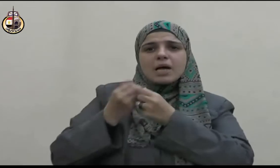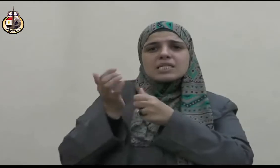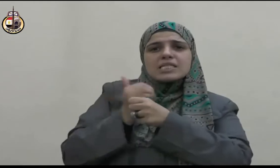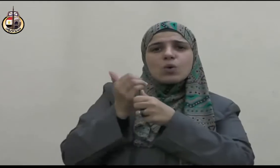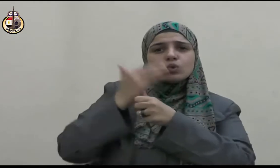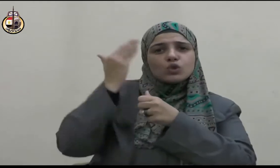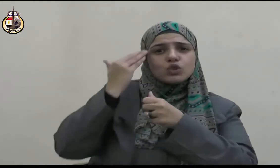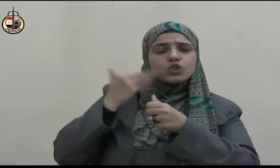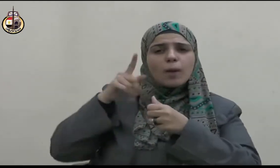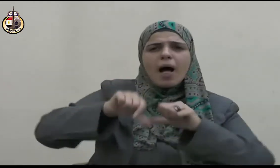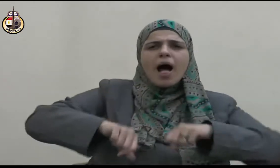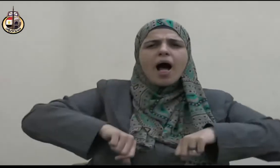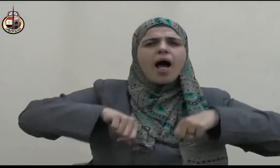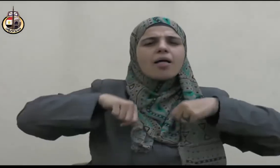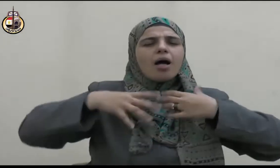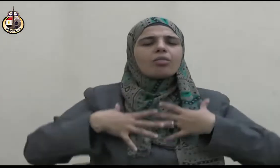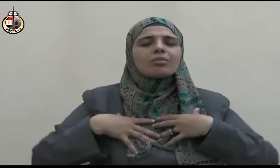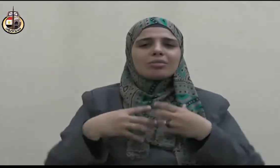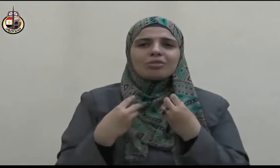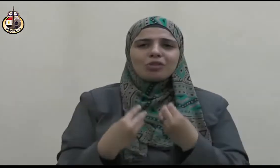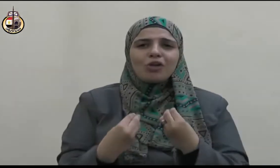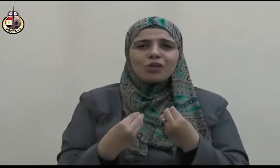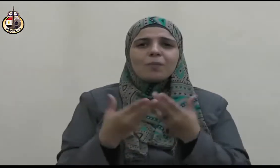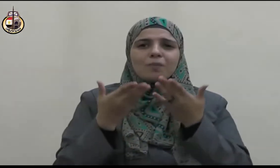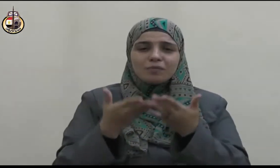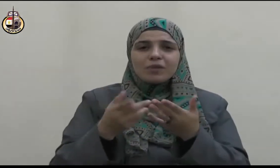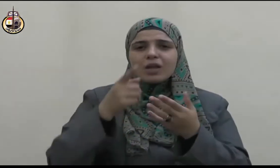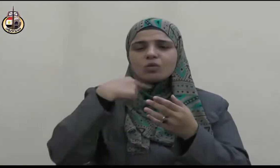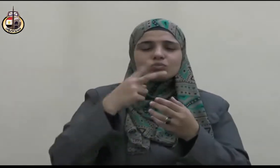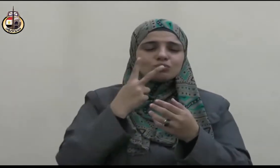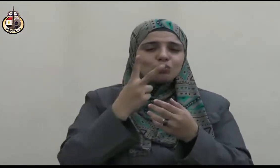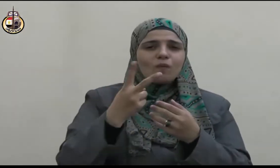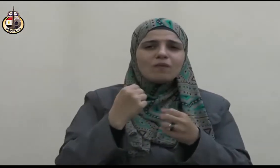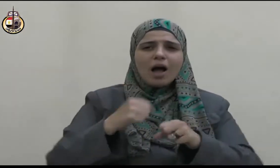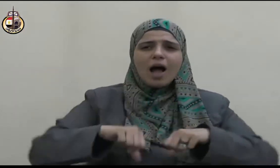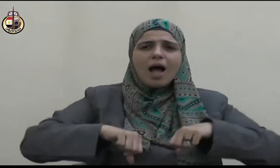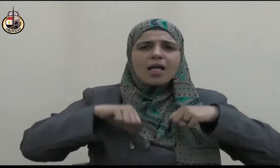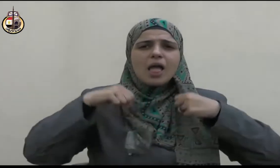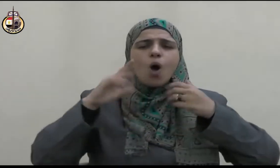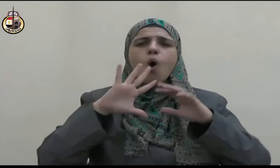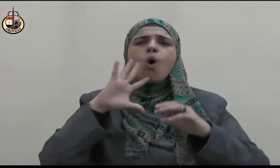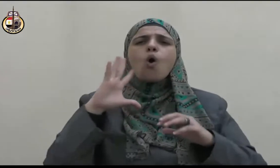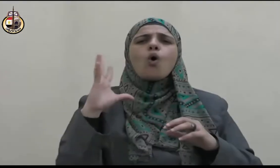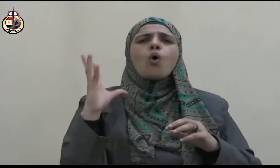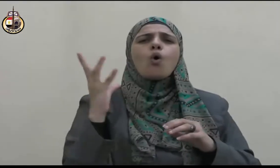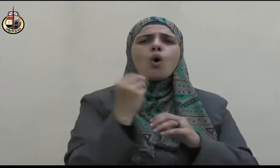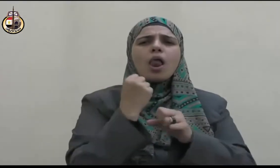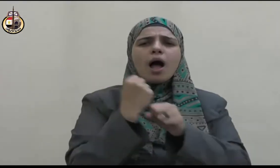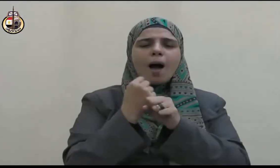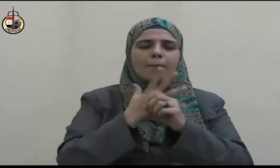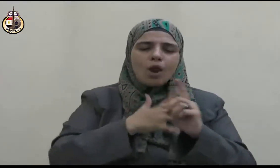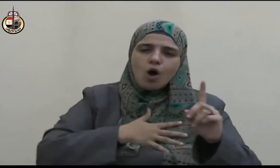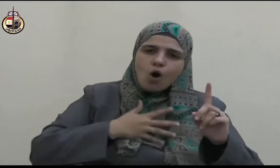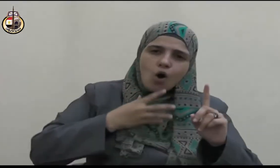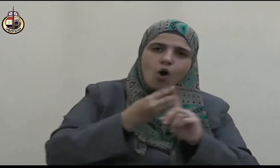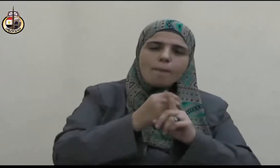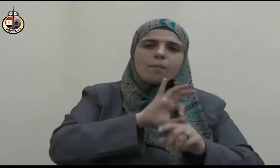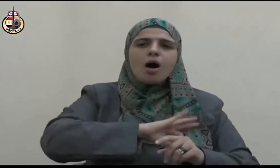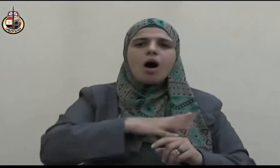وفي مشهد إنساني رائع لزوج حنون مع زوجه يرفع النبي